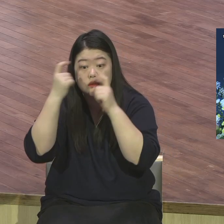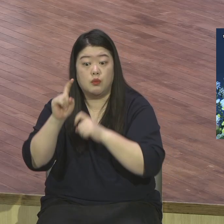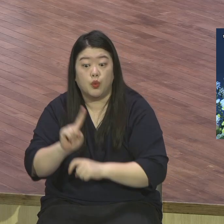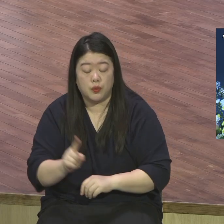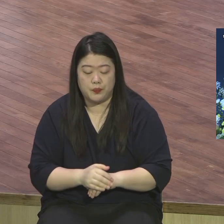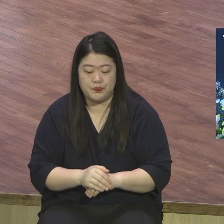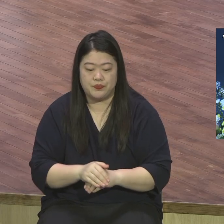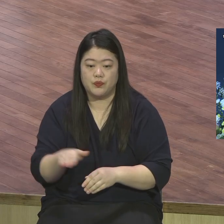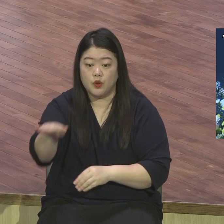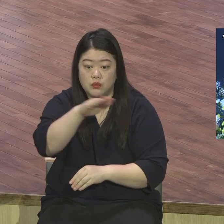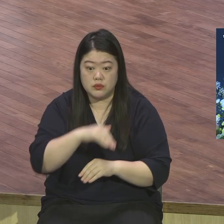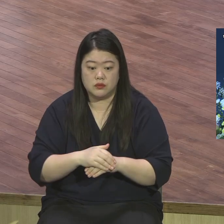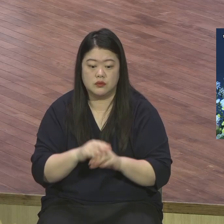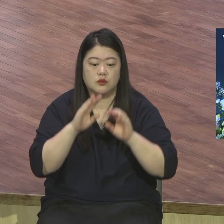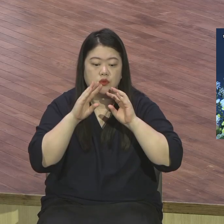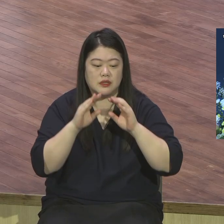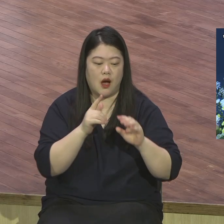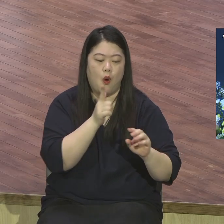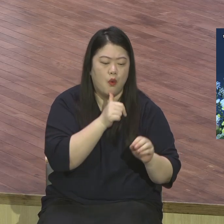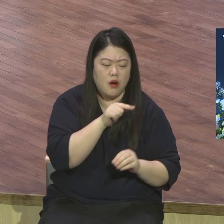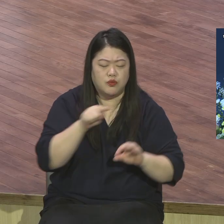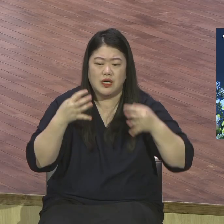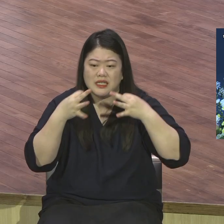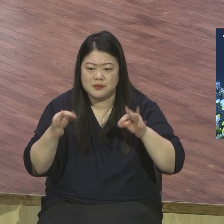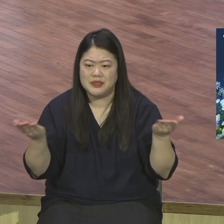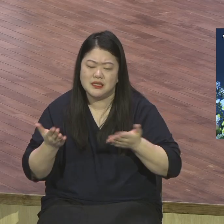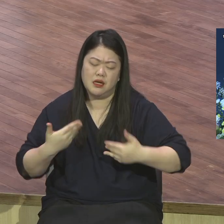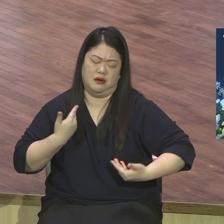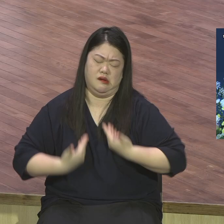교회에 나와서 하루 종일 붙들어 놓냐